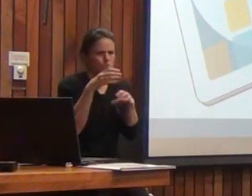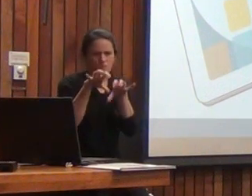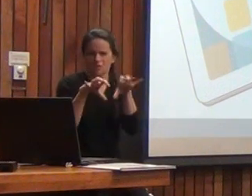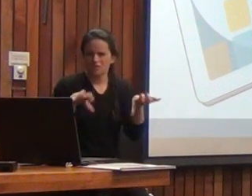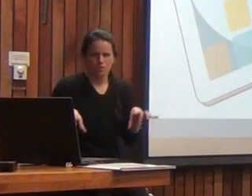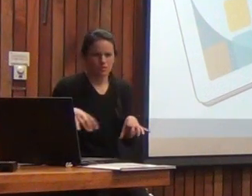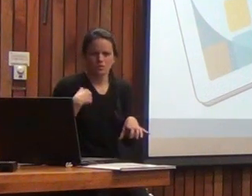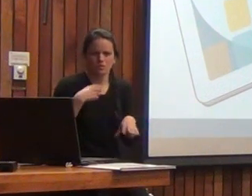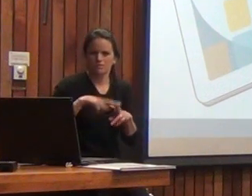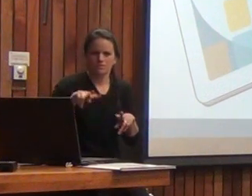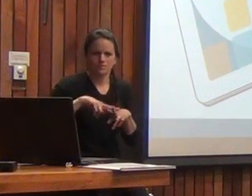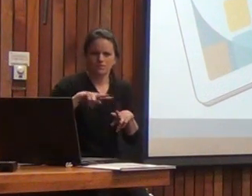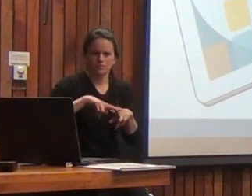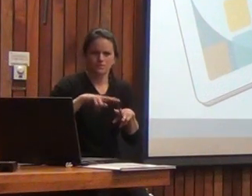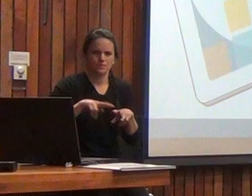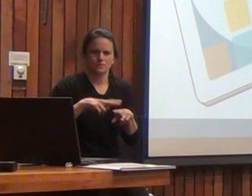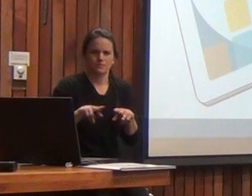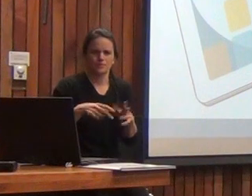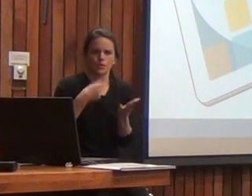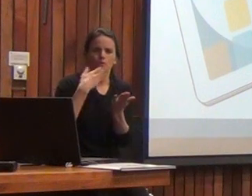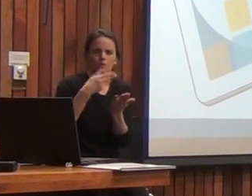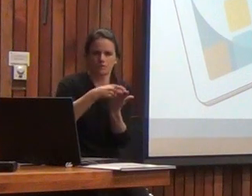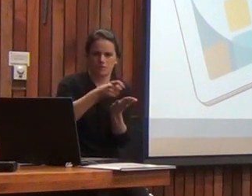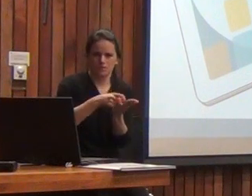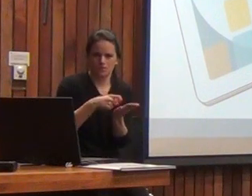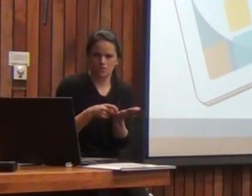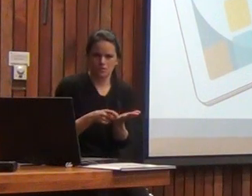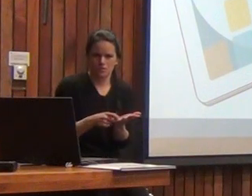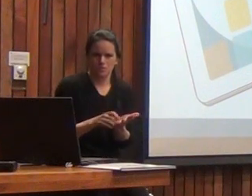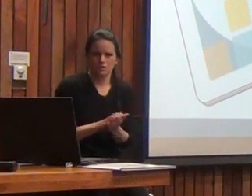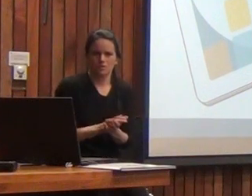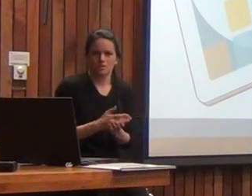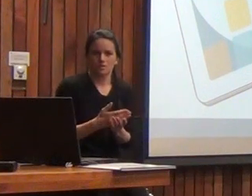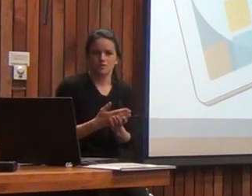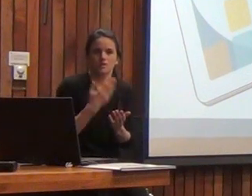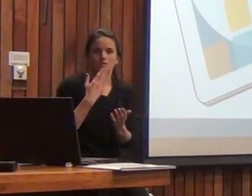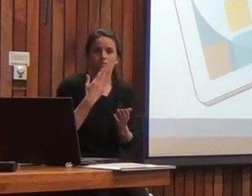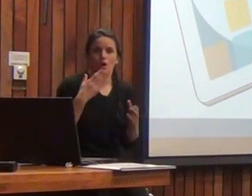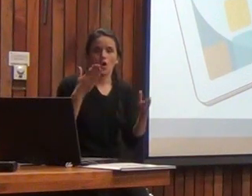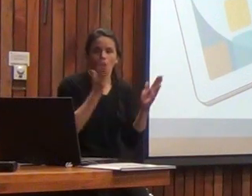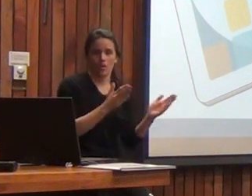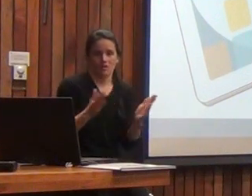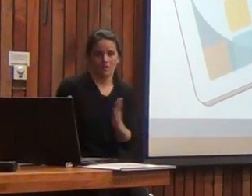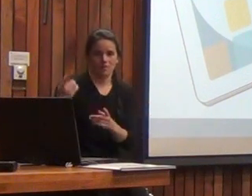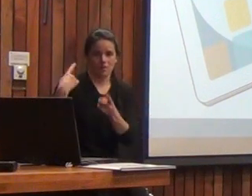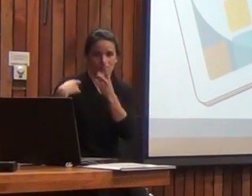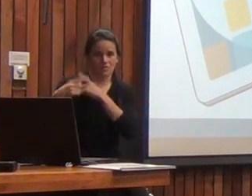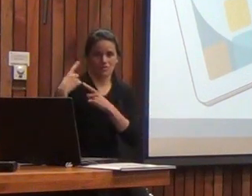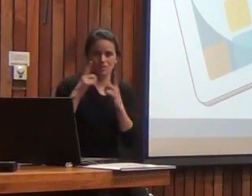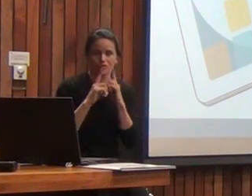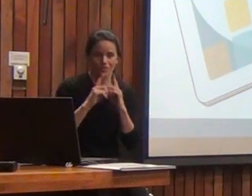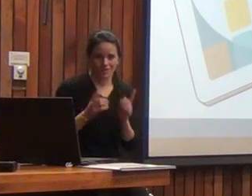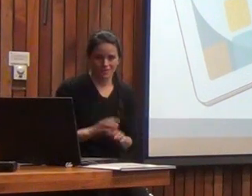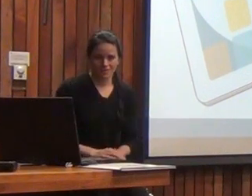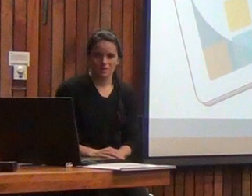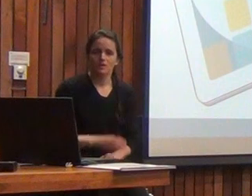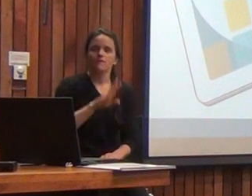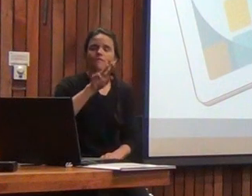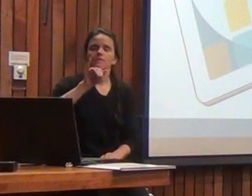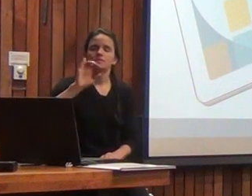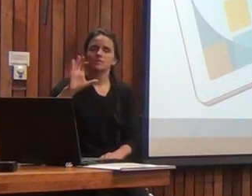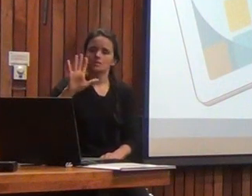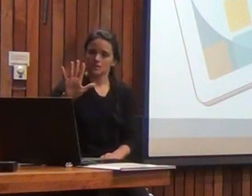cosas que tengo que estar haciendo durante la aplicación ¿ya? y me hallamos el ordenamiento de historia ¿ya? en el BIS-5